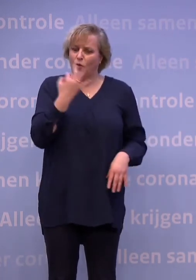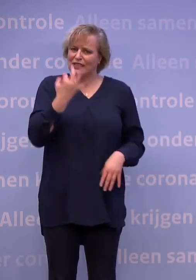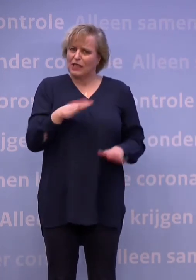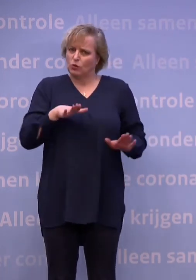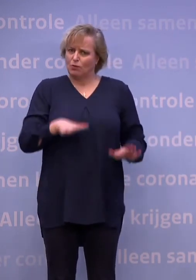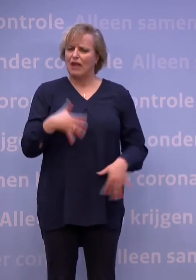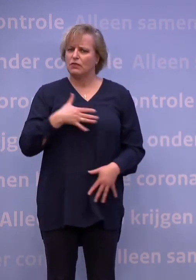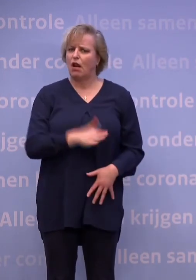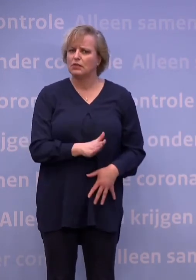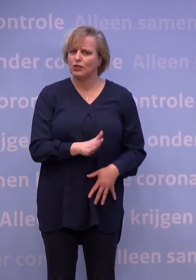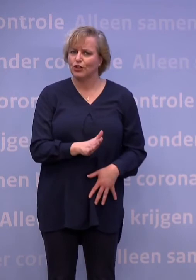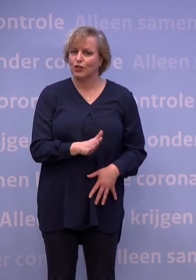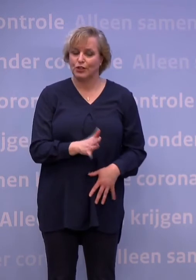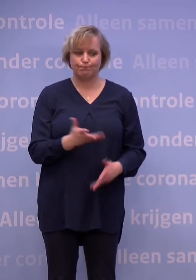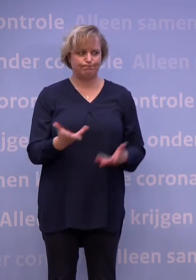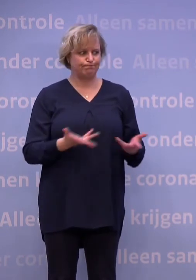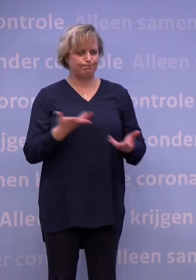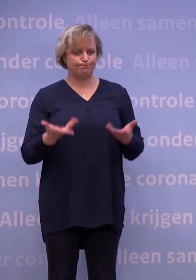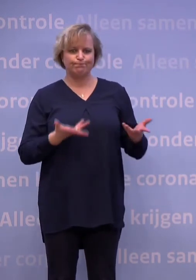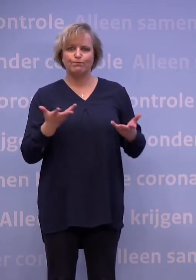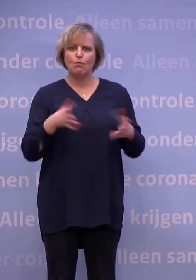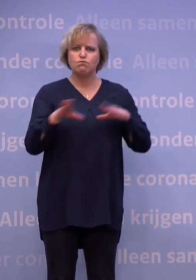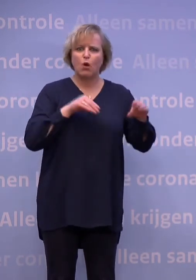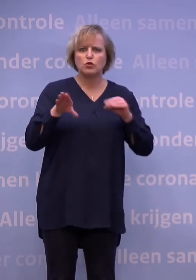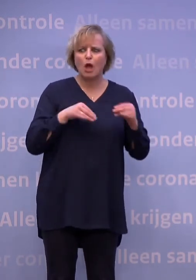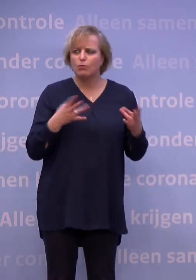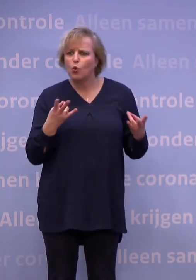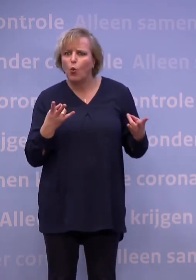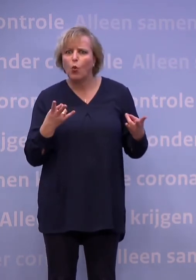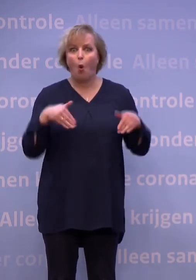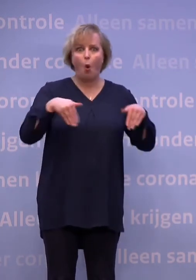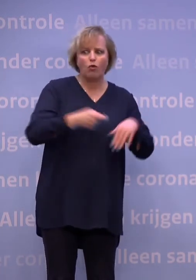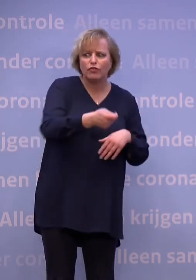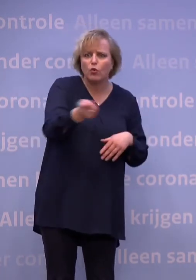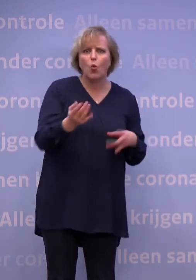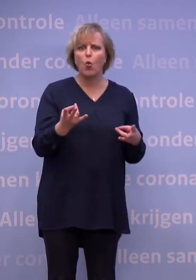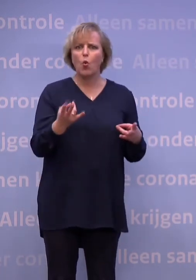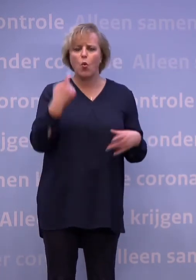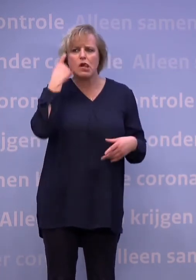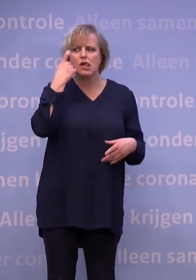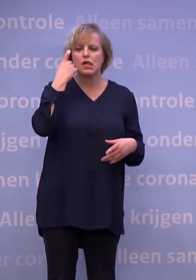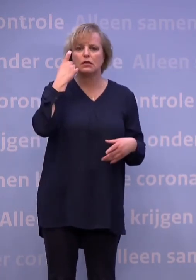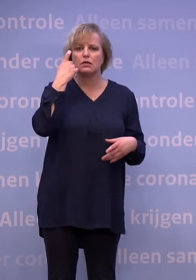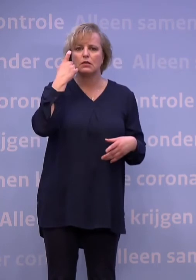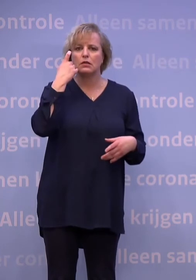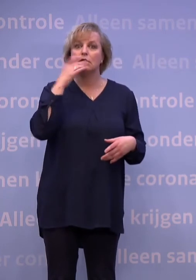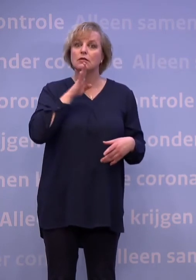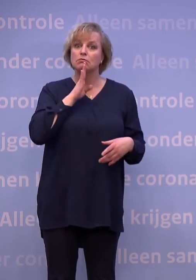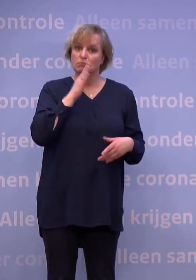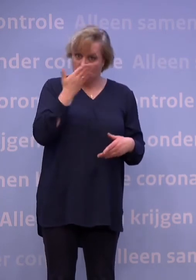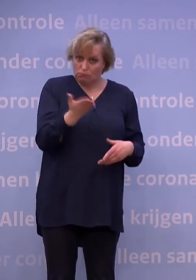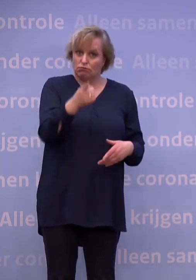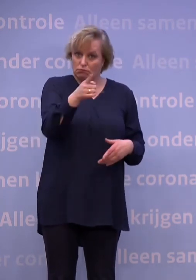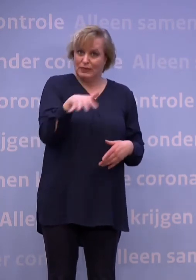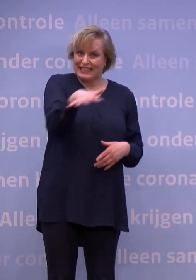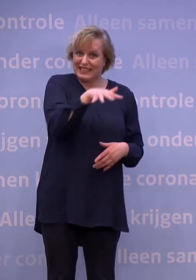blijven. Als niet goed weet wie je kan helpen met boodschappen of met de hond bijvoorbeeld. En zit je nou in zo'n situatie,